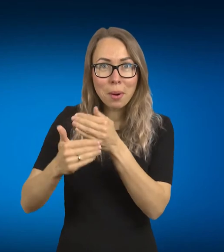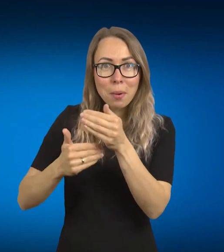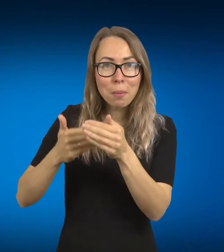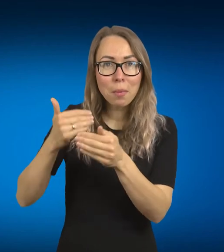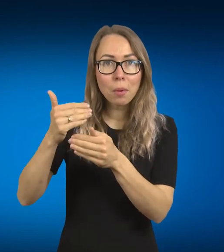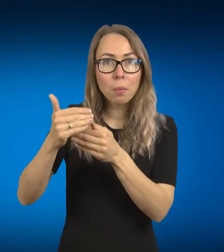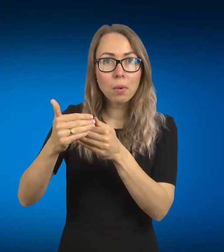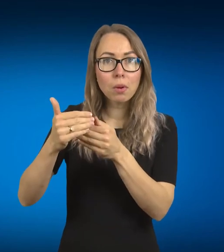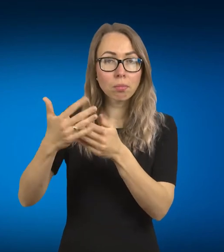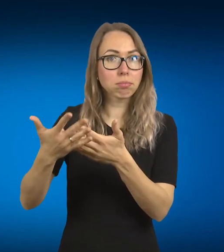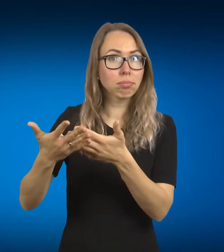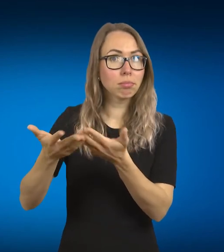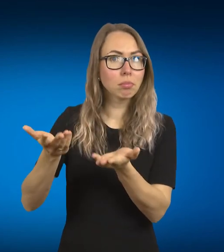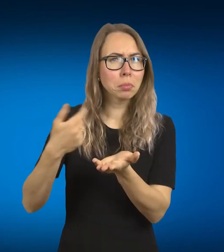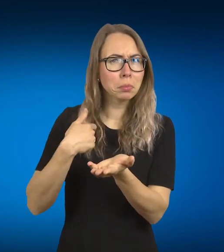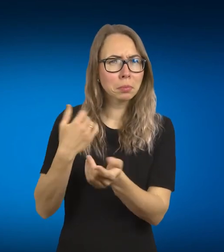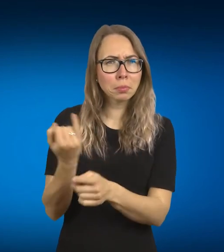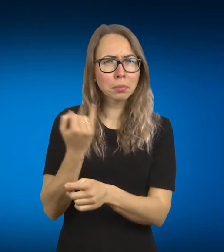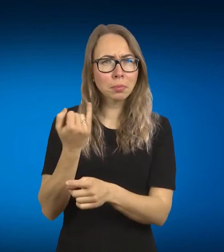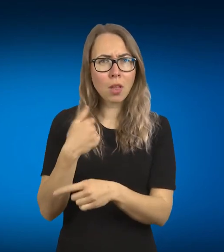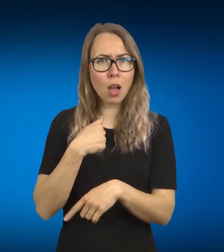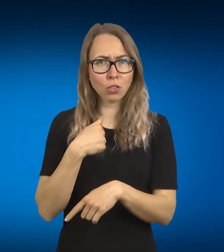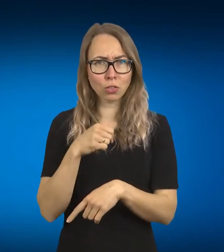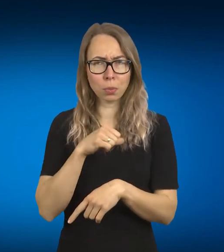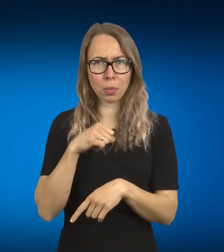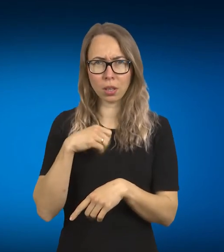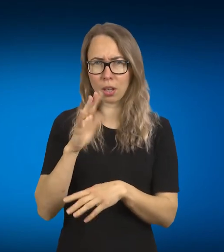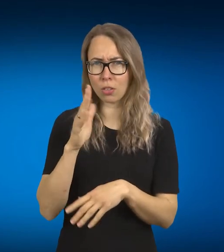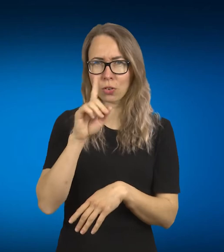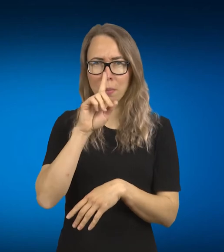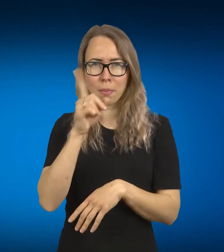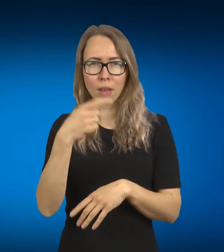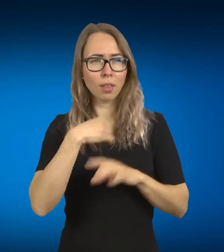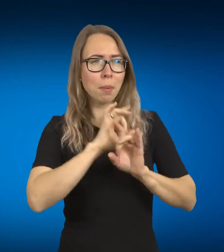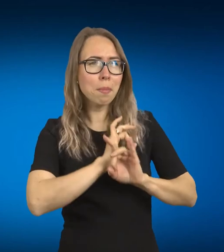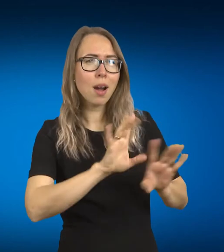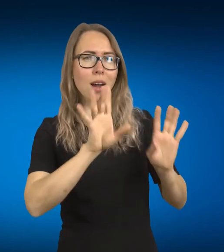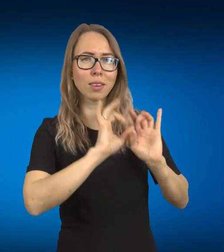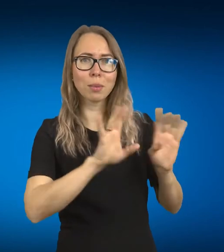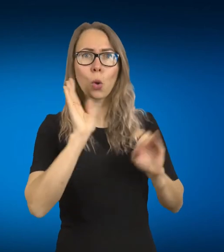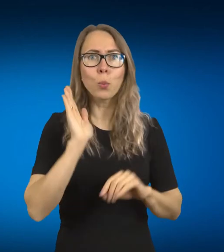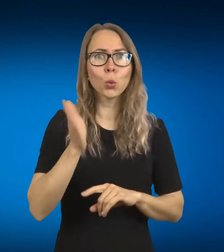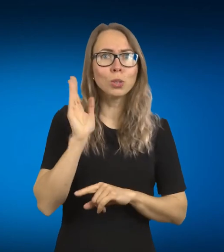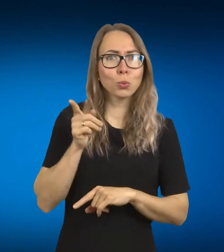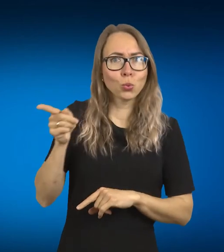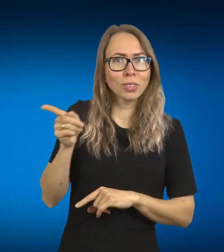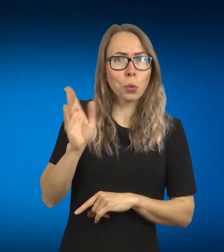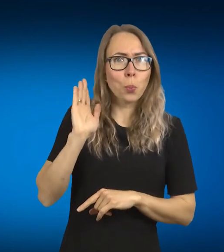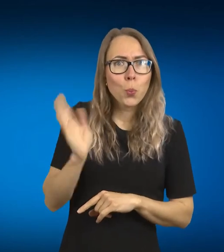pati tai jau turbūt daugiau negu metus laiko visiems pasakui, kaip, vat, vat, vat, vat, vat, jautuai, matysit lentinose. Pati